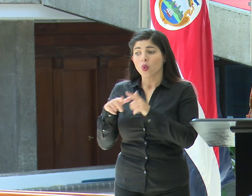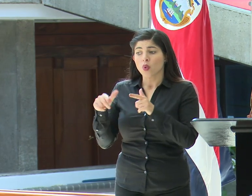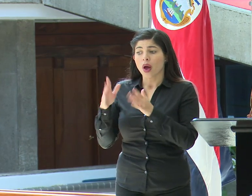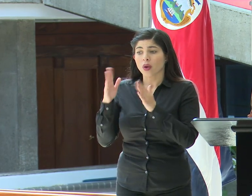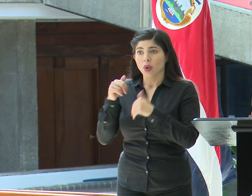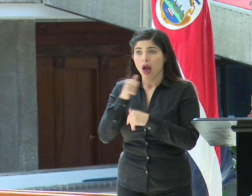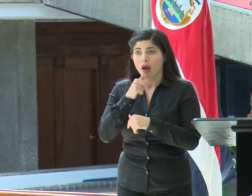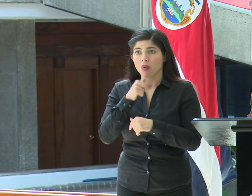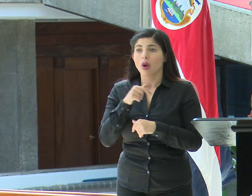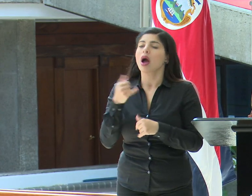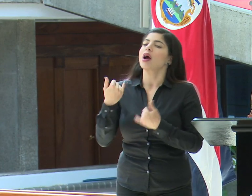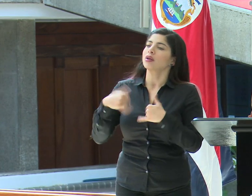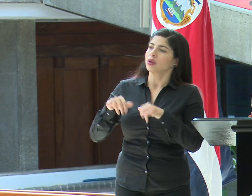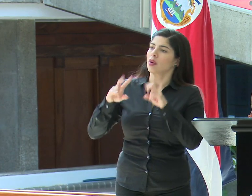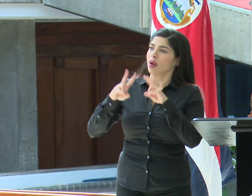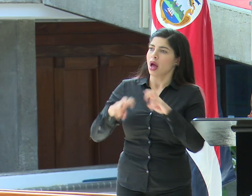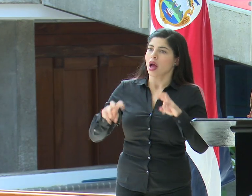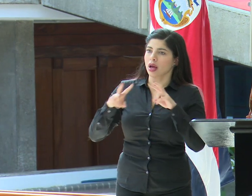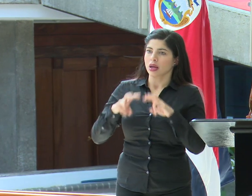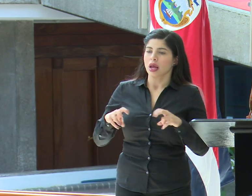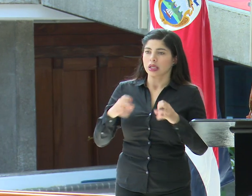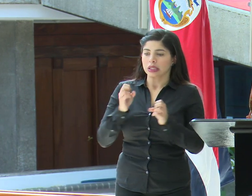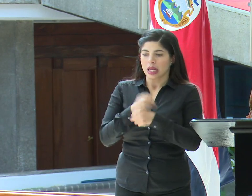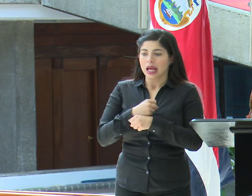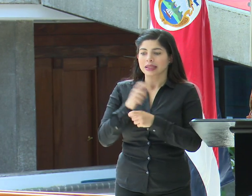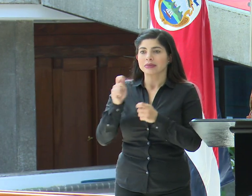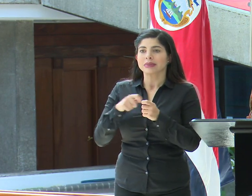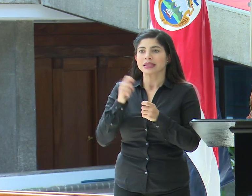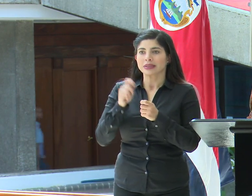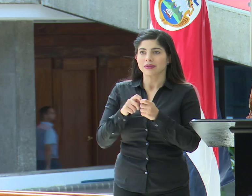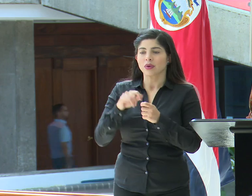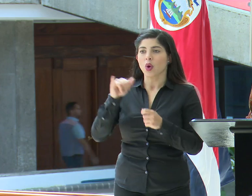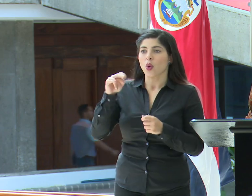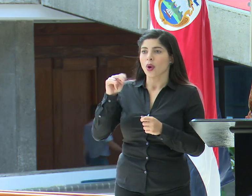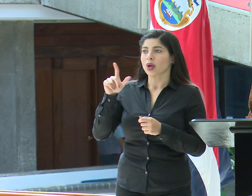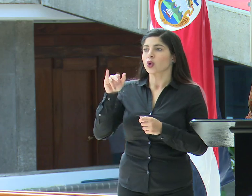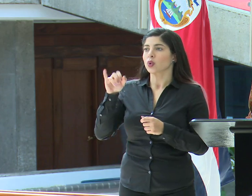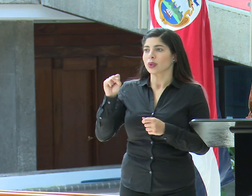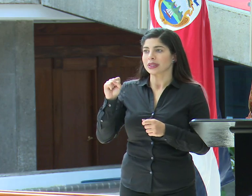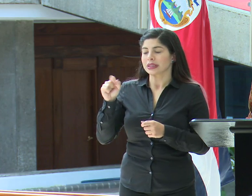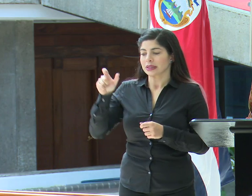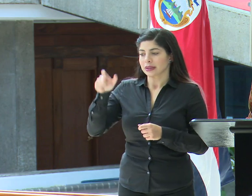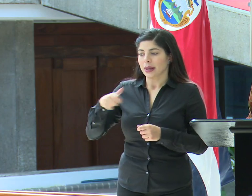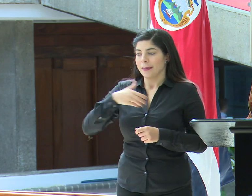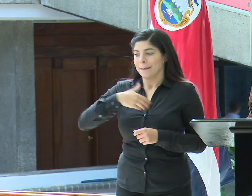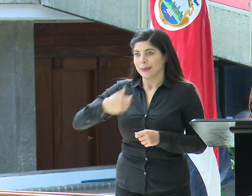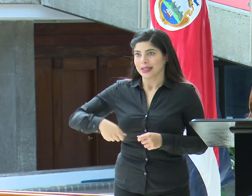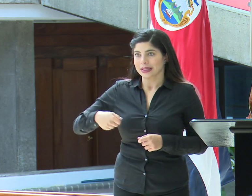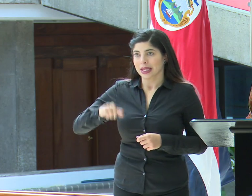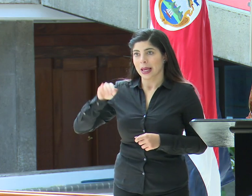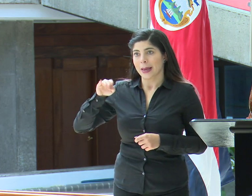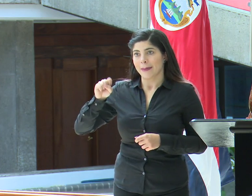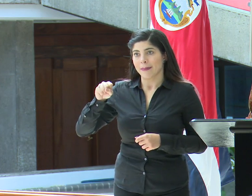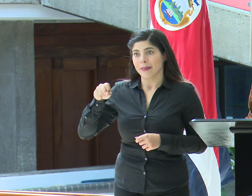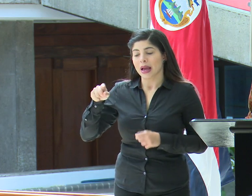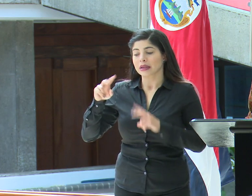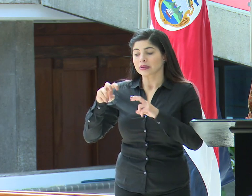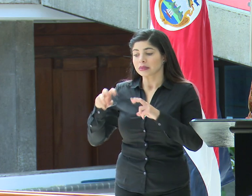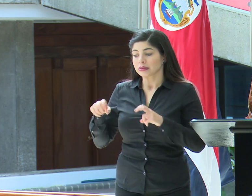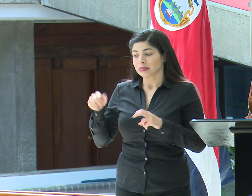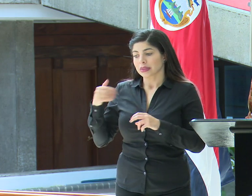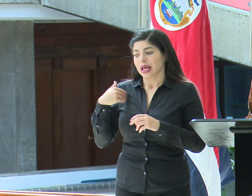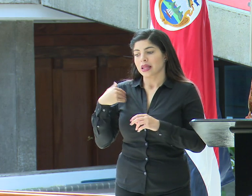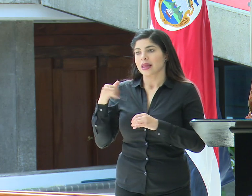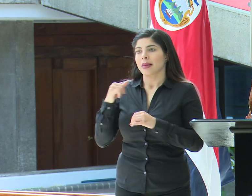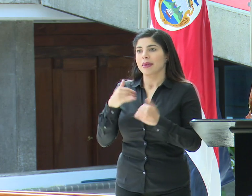Es un análisis que está haciendo justamente don Juan Luis Bermudas, el presidente ejecutivo de Lima, que tiene además